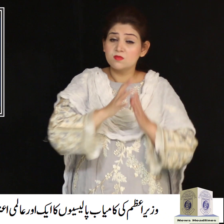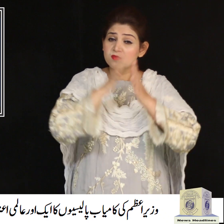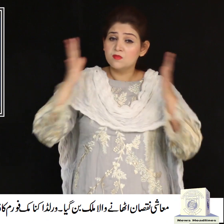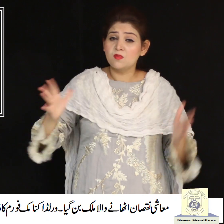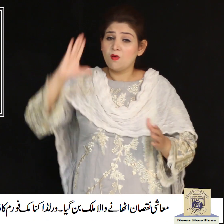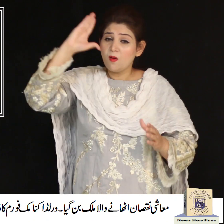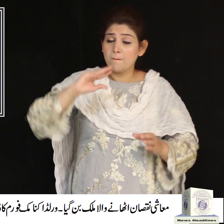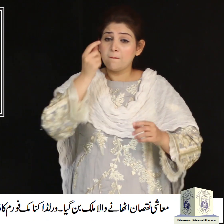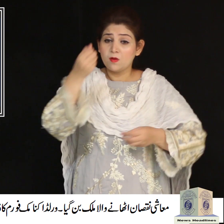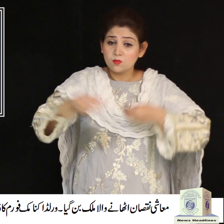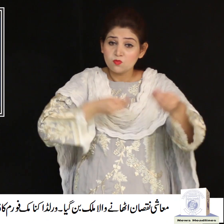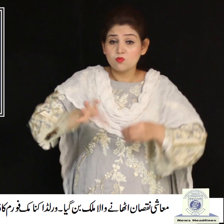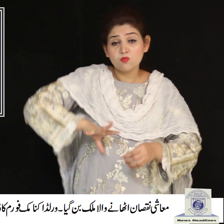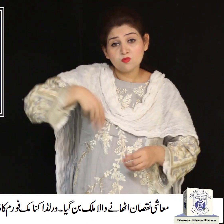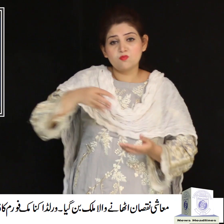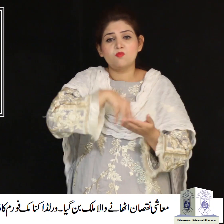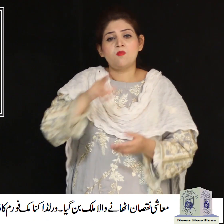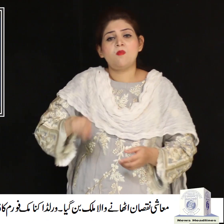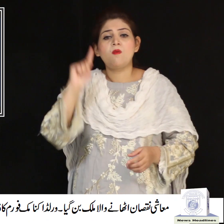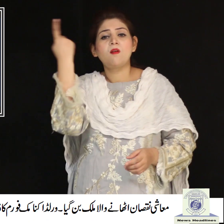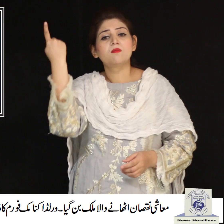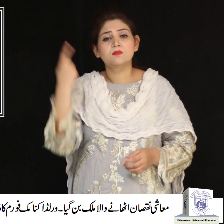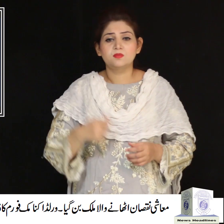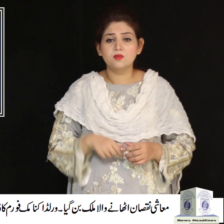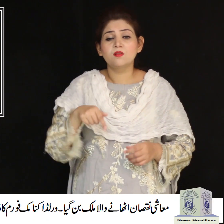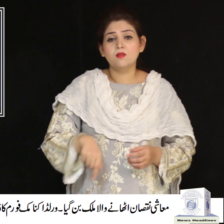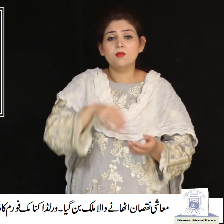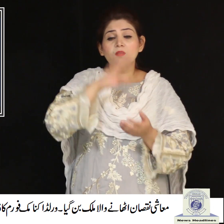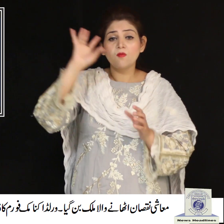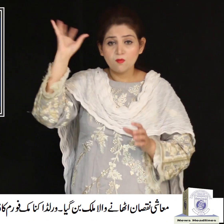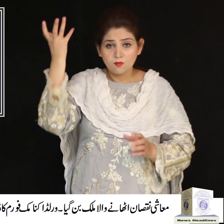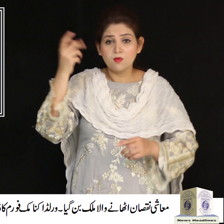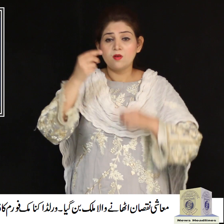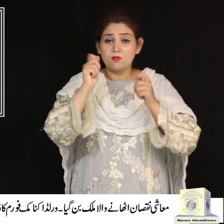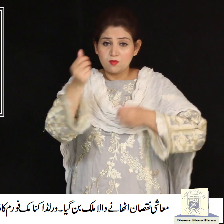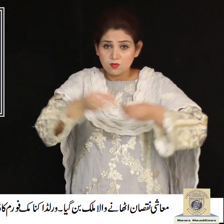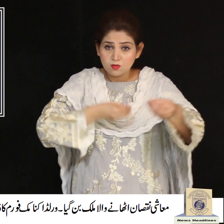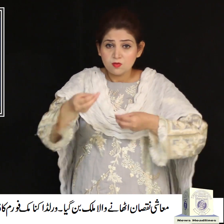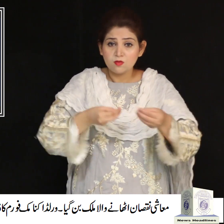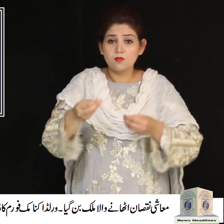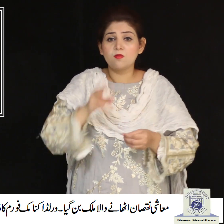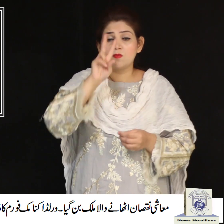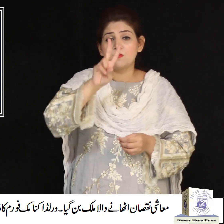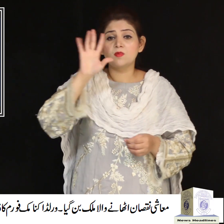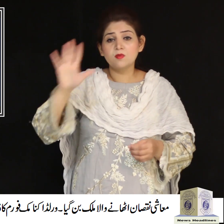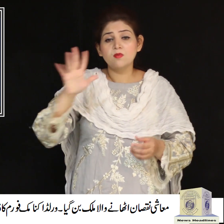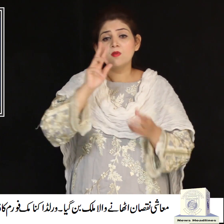کم معاشی نقصان اٹھانے والا ملک بن گیا ورلڈ اکنومک فورم کا پچیس نویمبر کو پاکستان